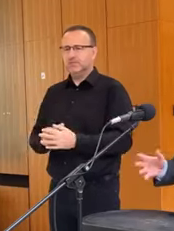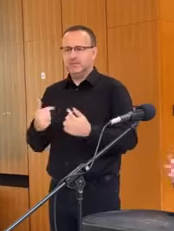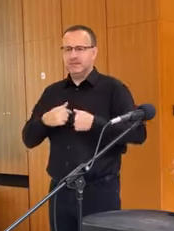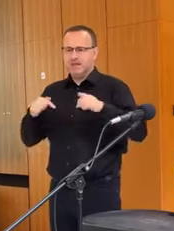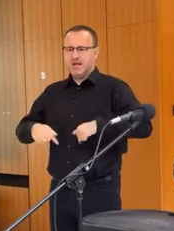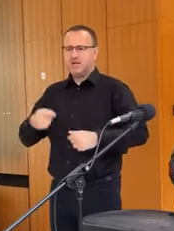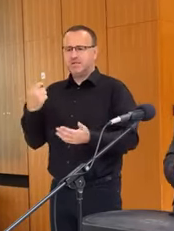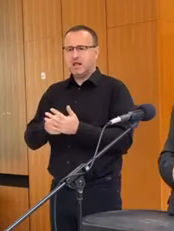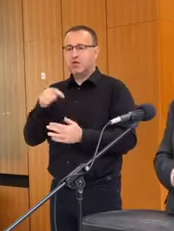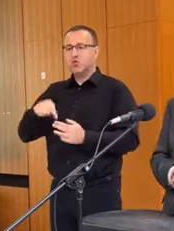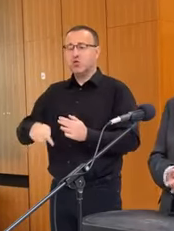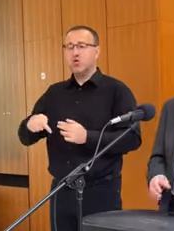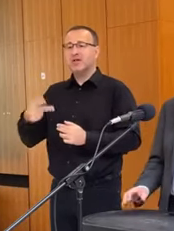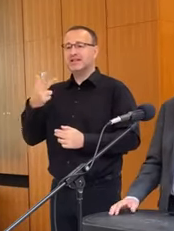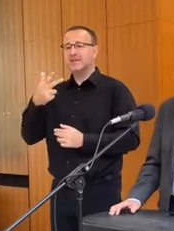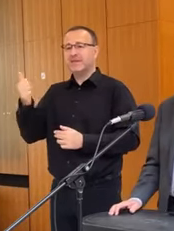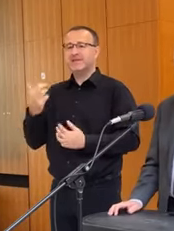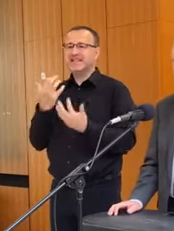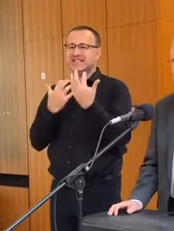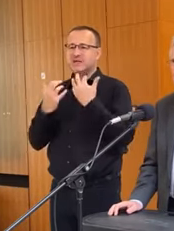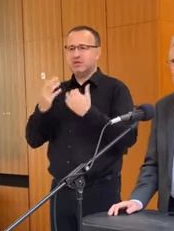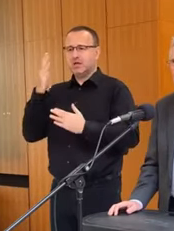máme teda teraz do 31. decembra.